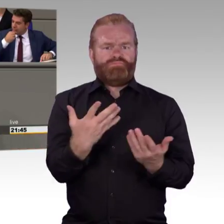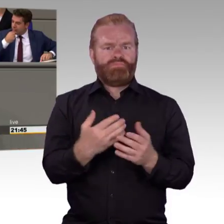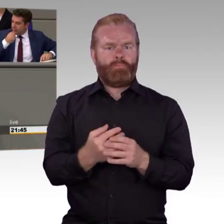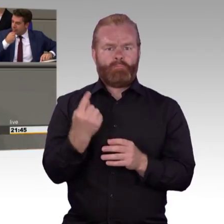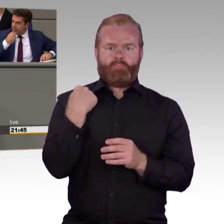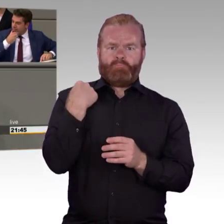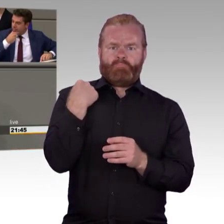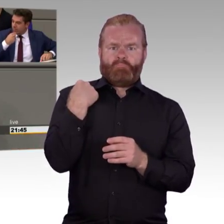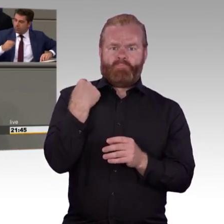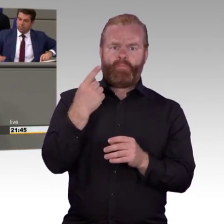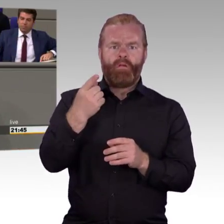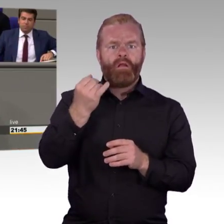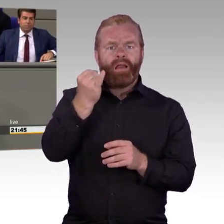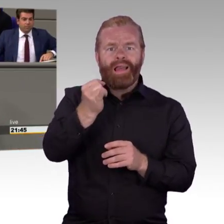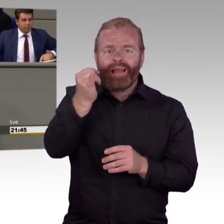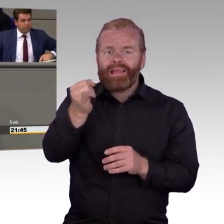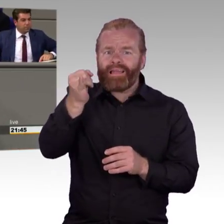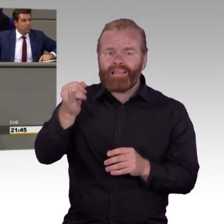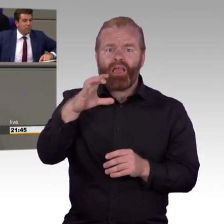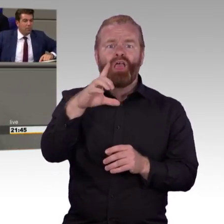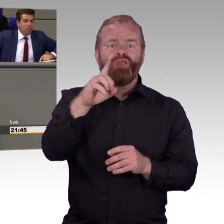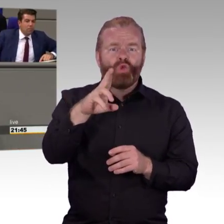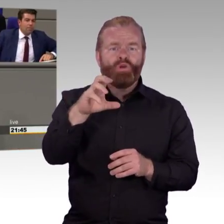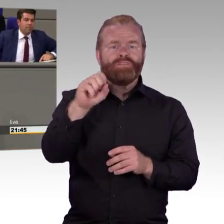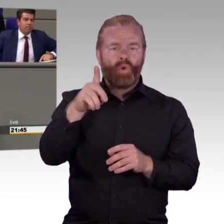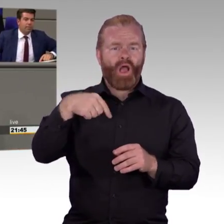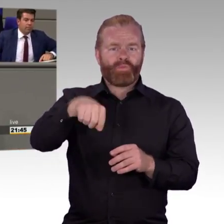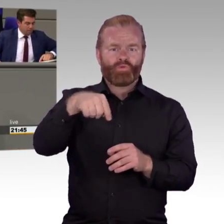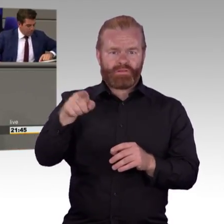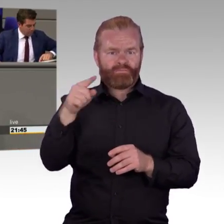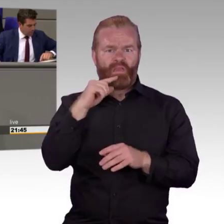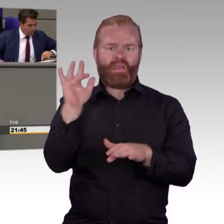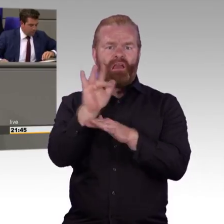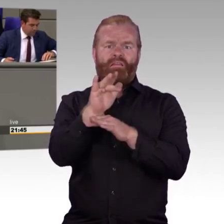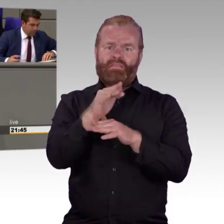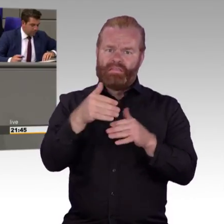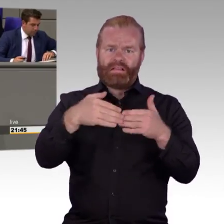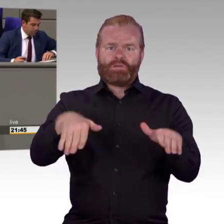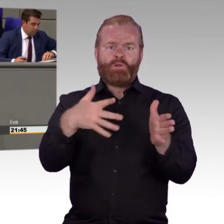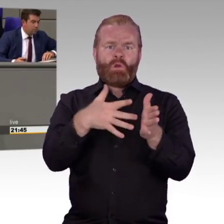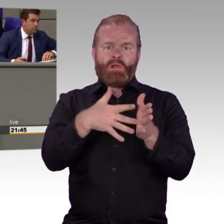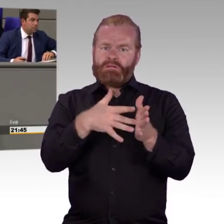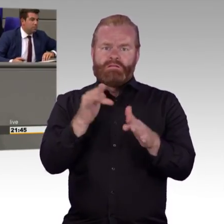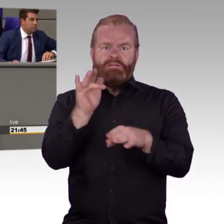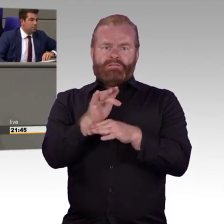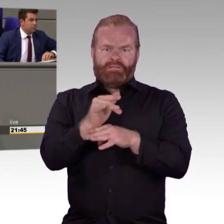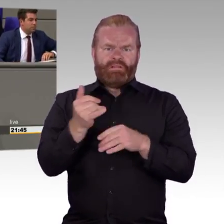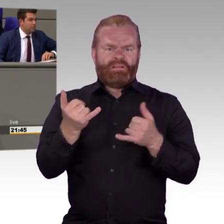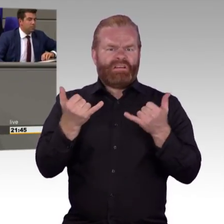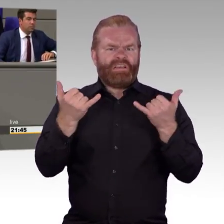nur die schlichte Umsetzung bestehender Gesetze zu fordern. Paragraph 18 Asylgesetz behandelt die Zurückweisung. Da